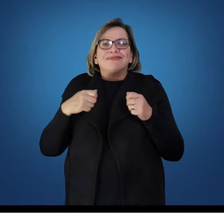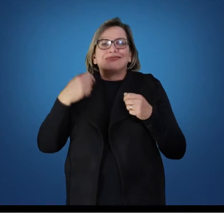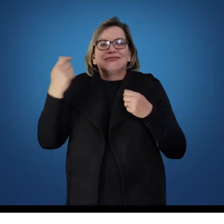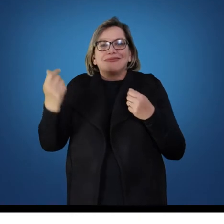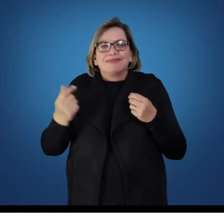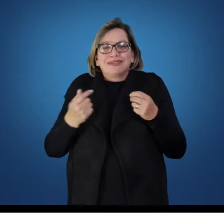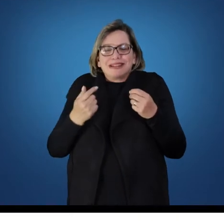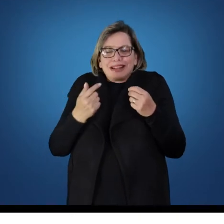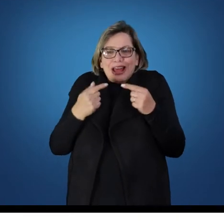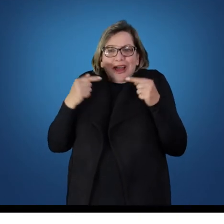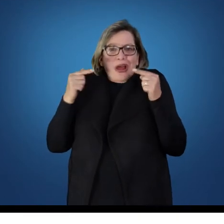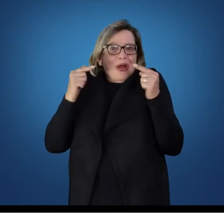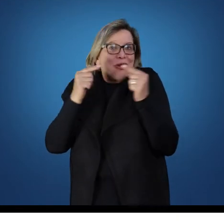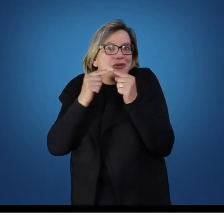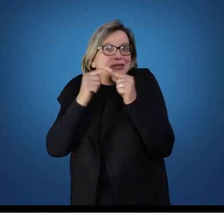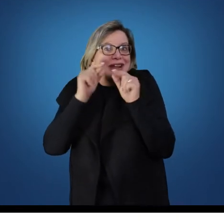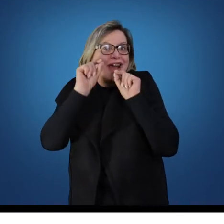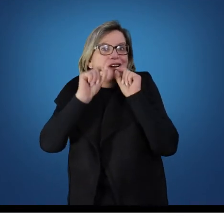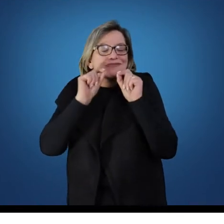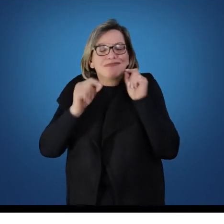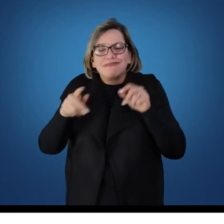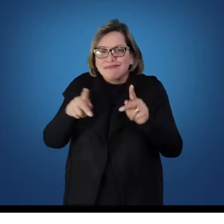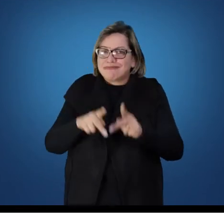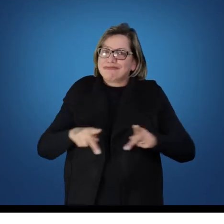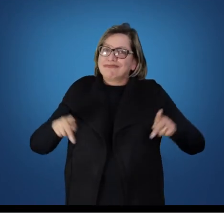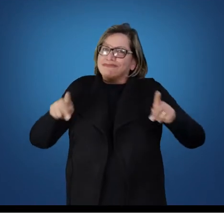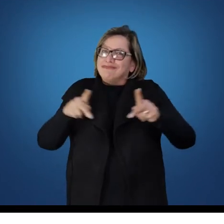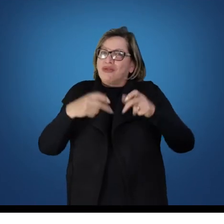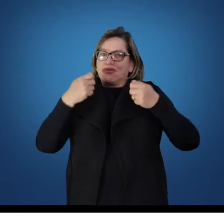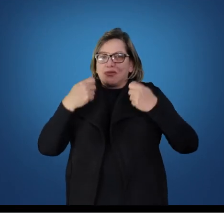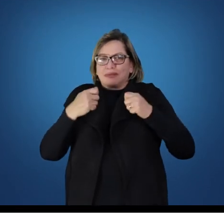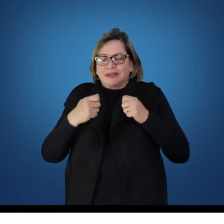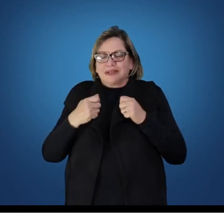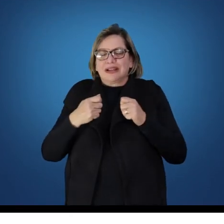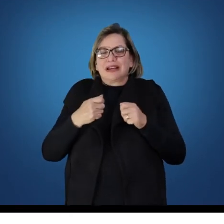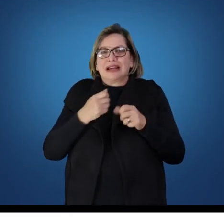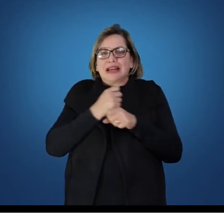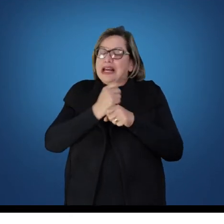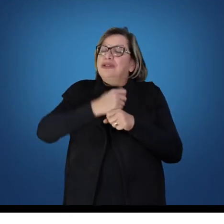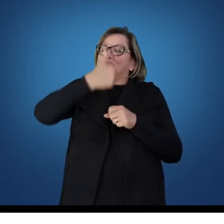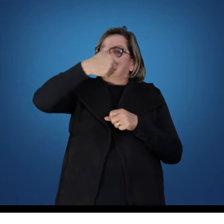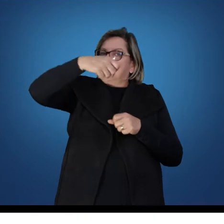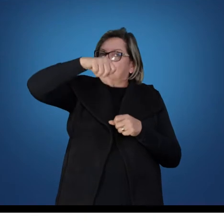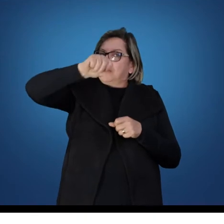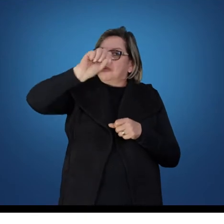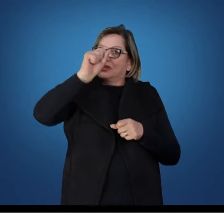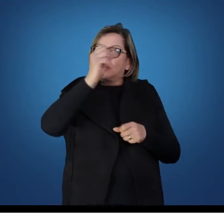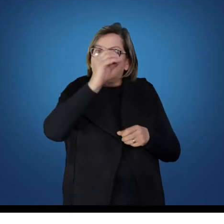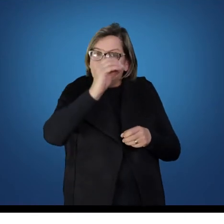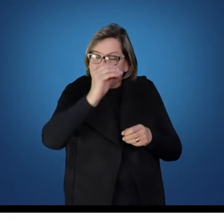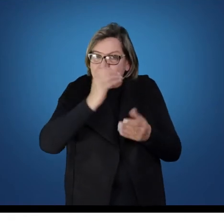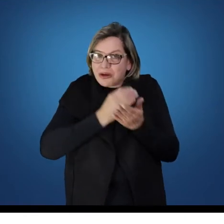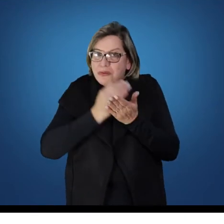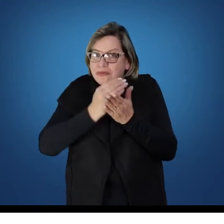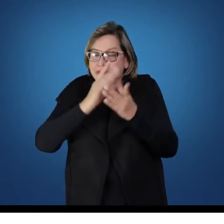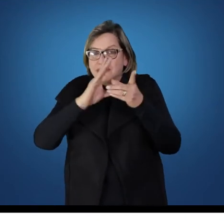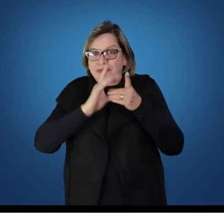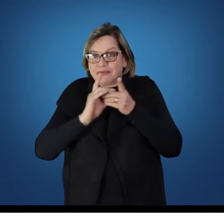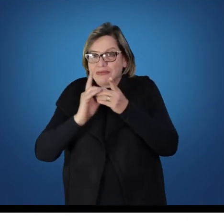adequada às necessidades do povo brasileiro. Então, década de 80, como ocorre essa redemocratização no Brasil,